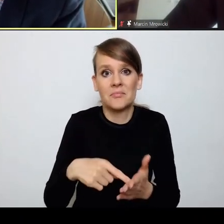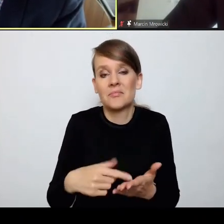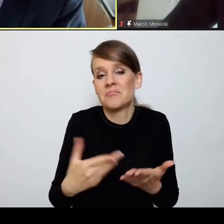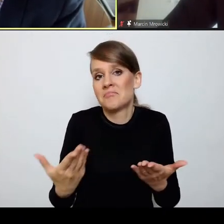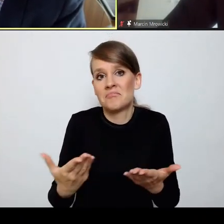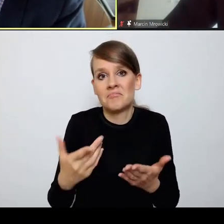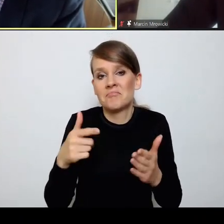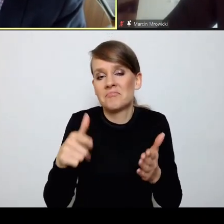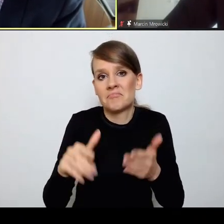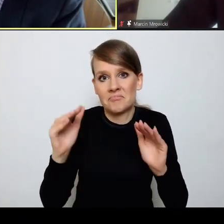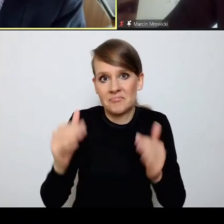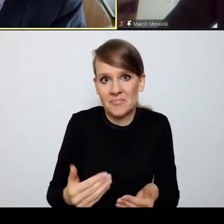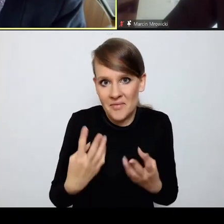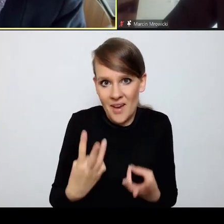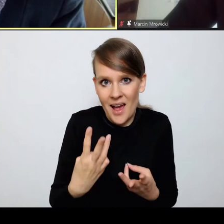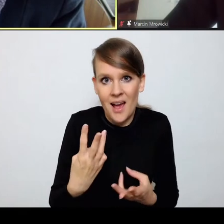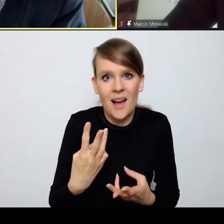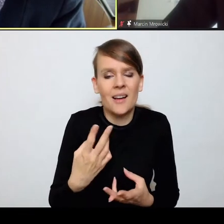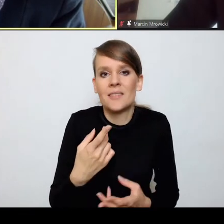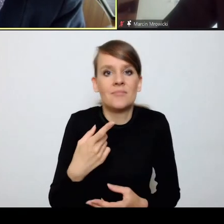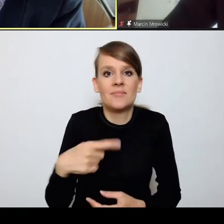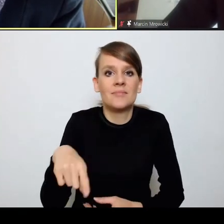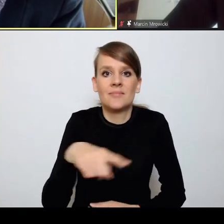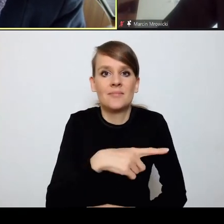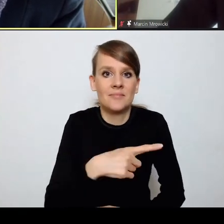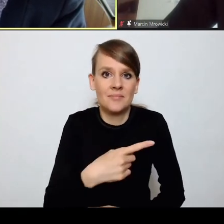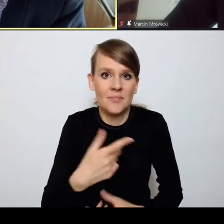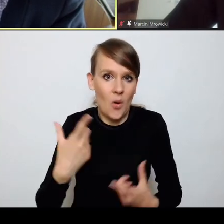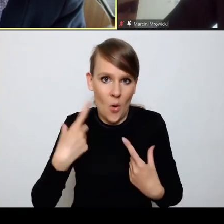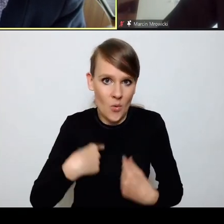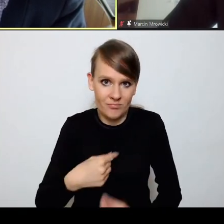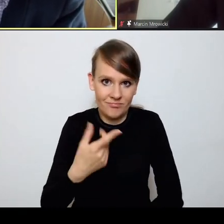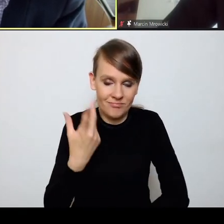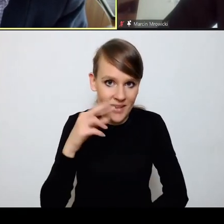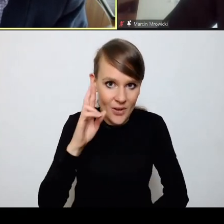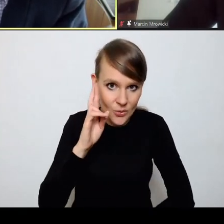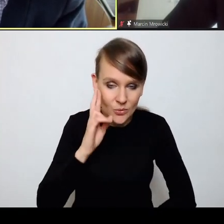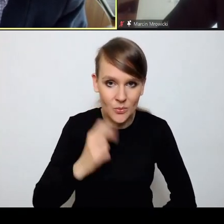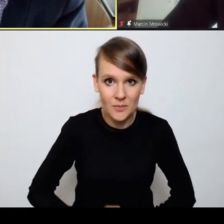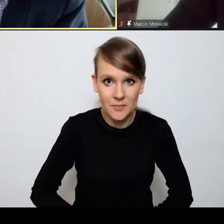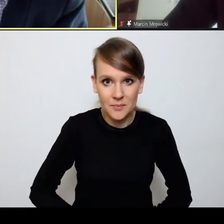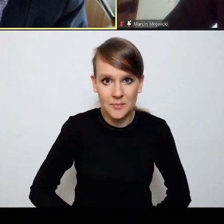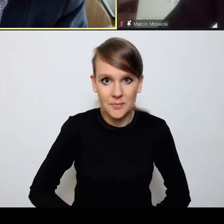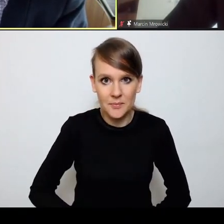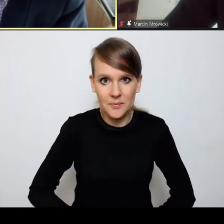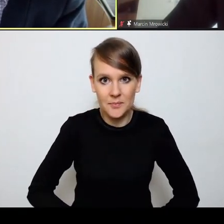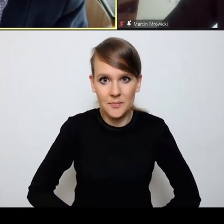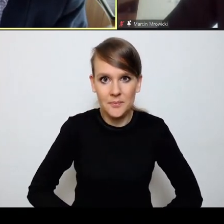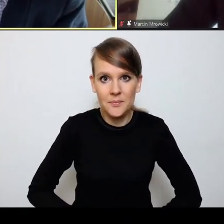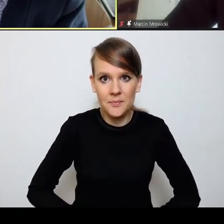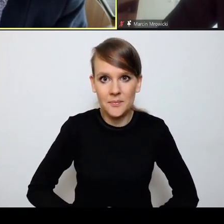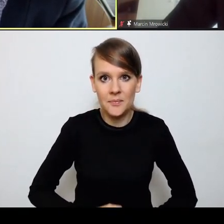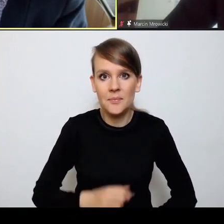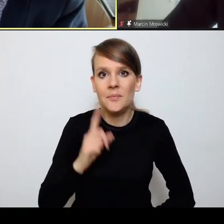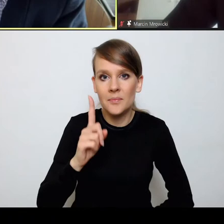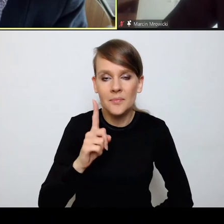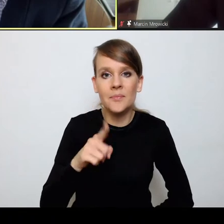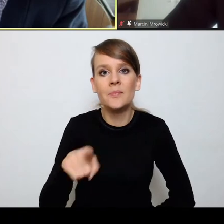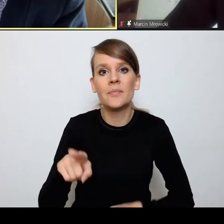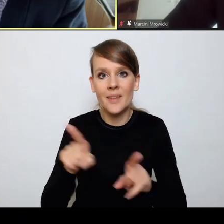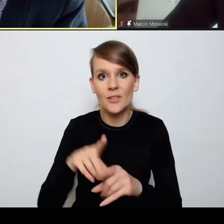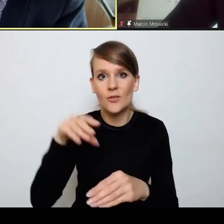należycie rozumiana przez tych, którzy tą wartość powinni szanować, ale jednocześnie bardzo jasno,